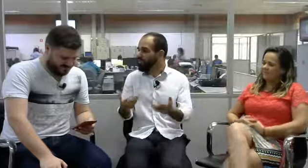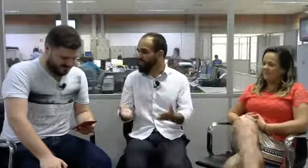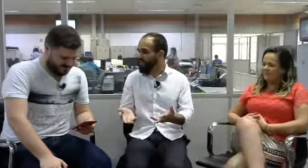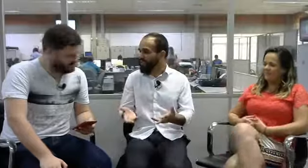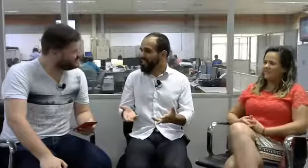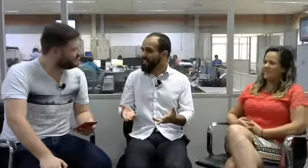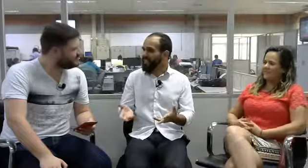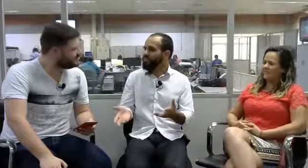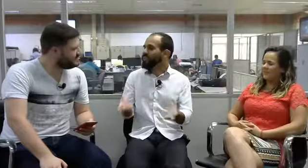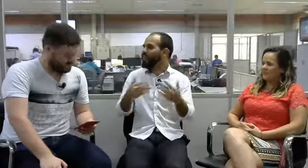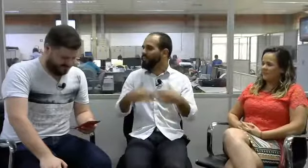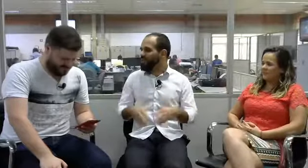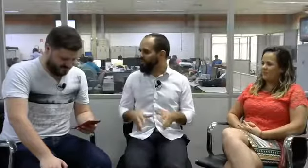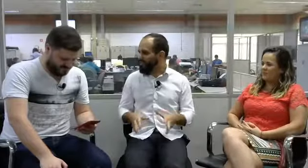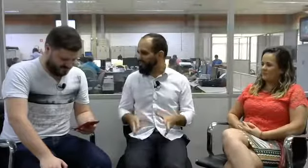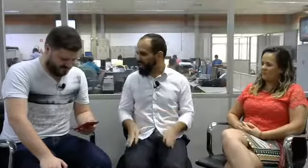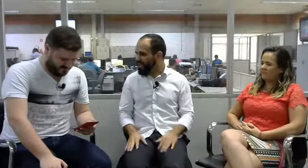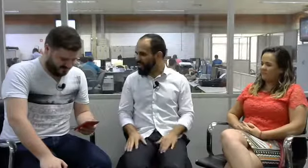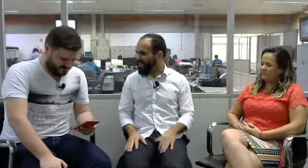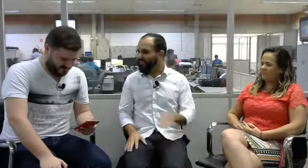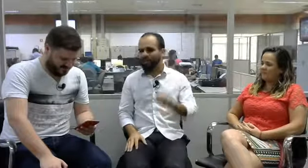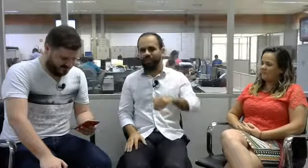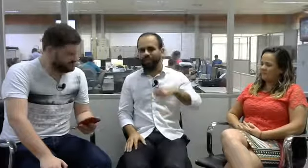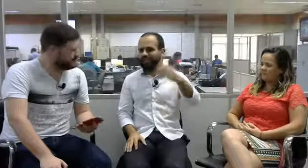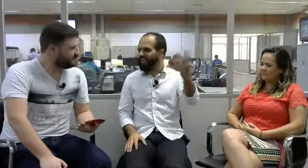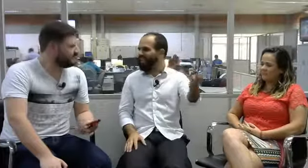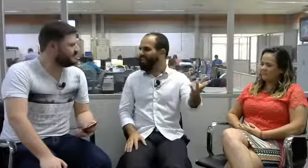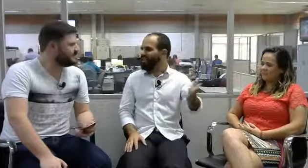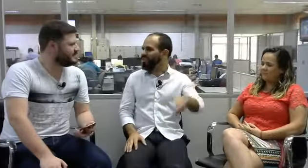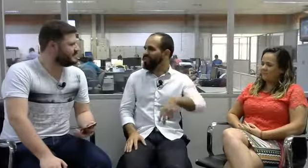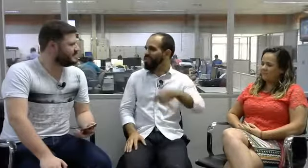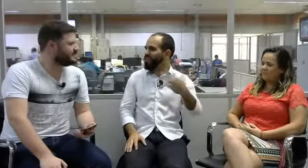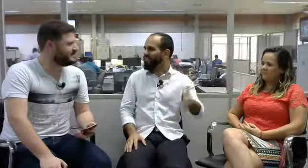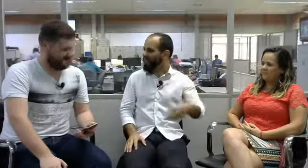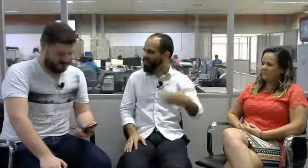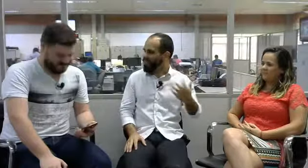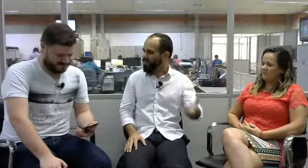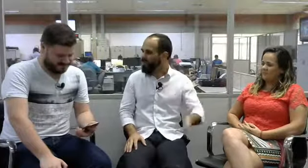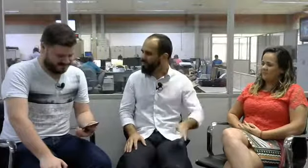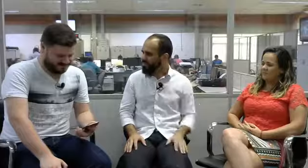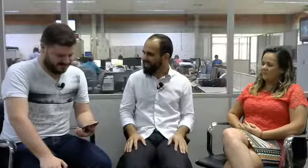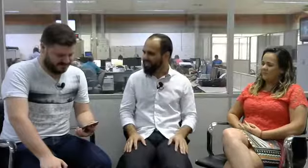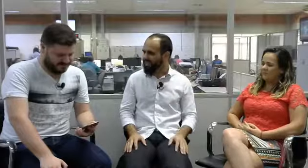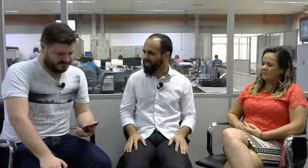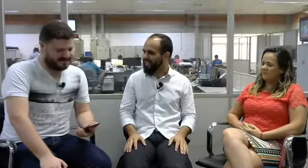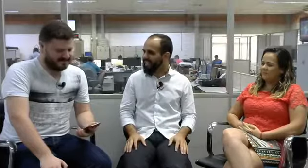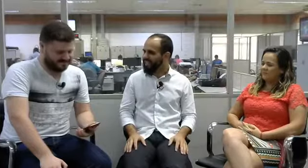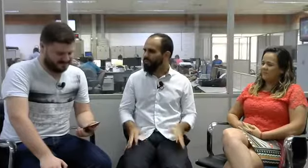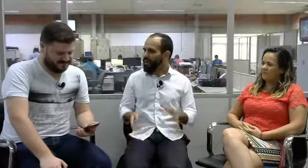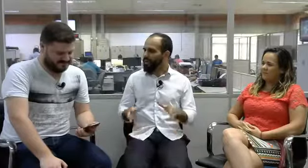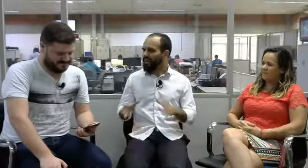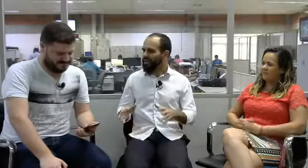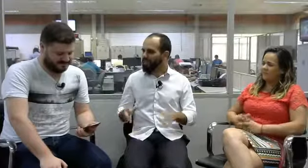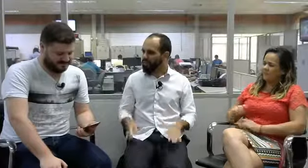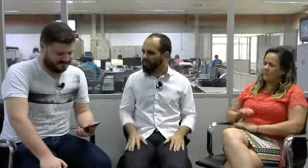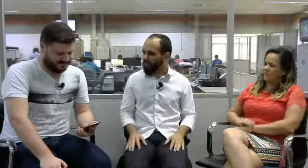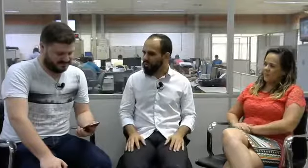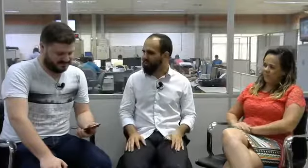que não está no meio do nosso caminho? Se eu não for até lá, eu não vou ficar sabendo sobre o mundo dele, né? Então, a maior parte das pessoas que são